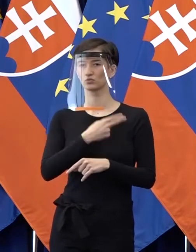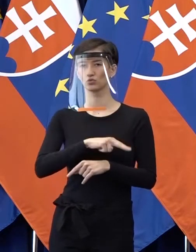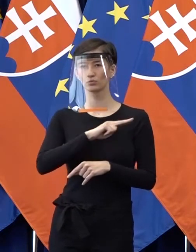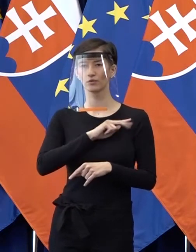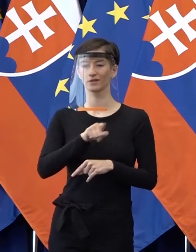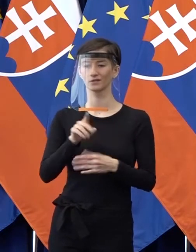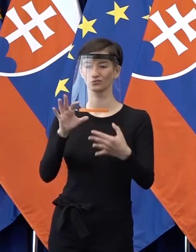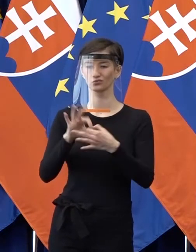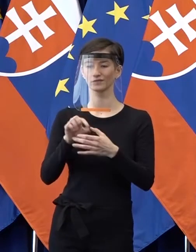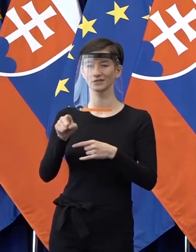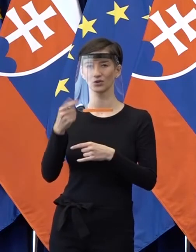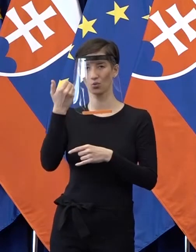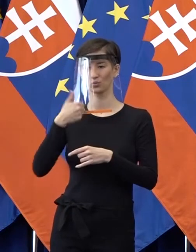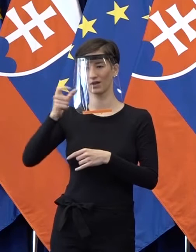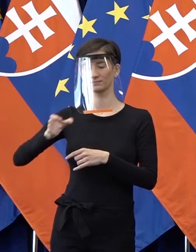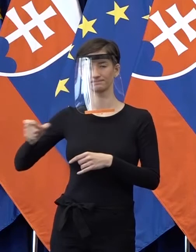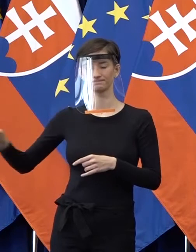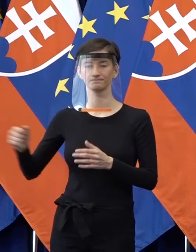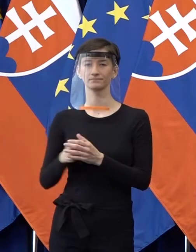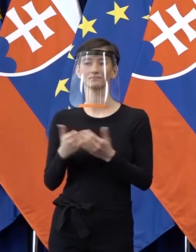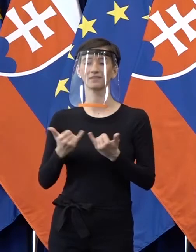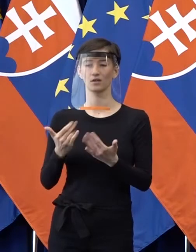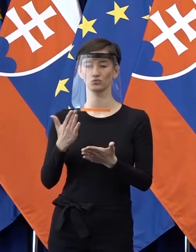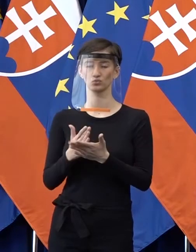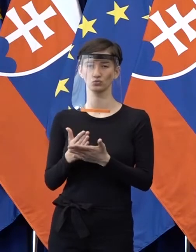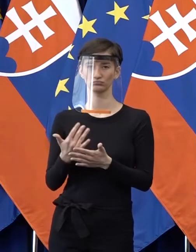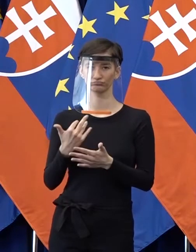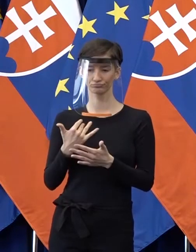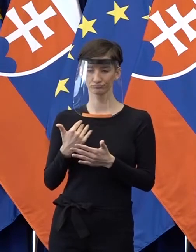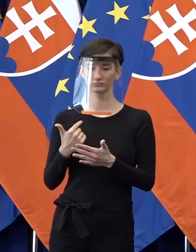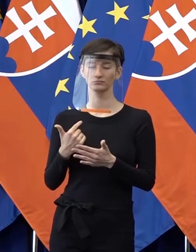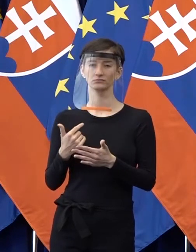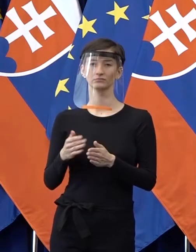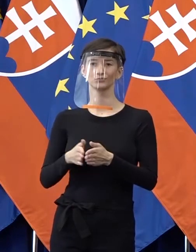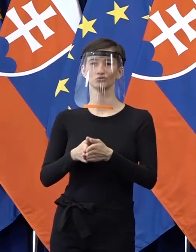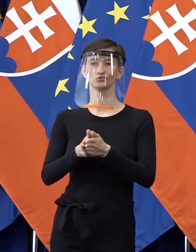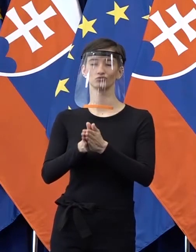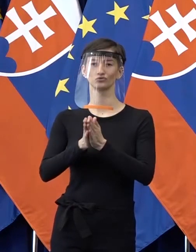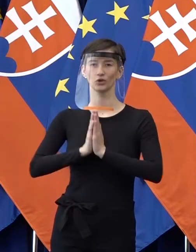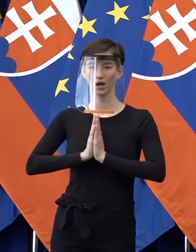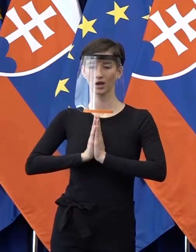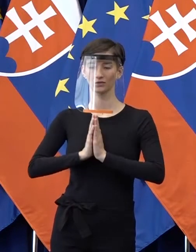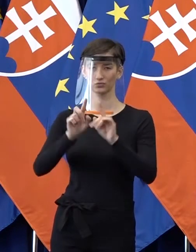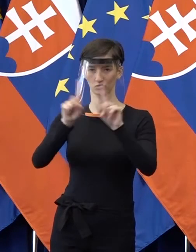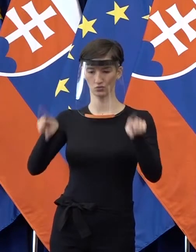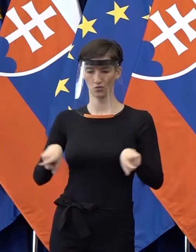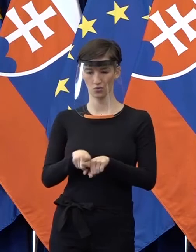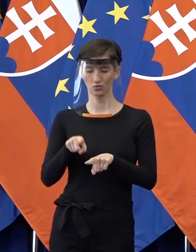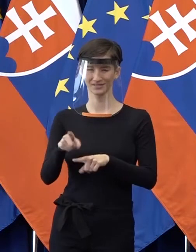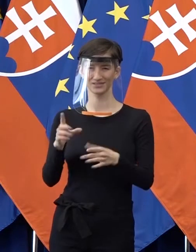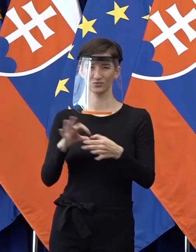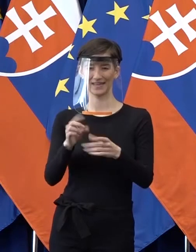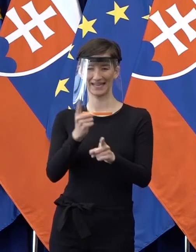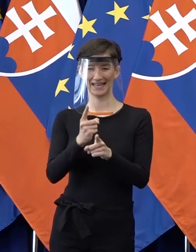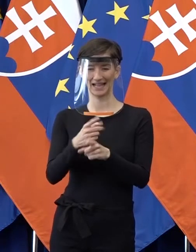pomoc klientom. Už dnes dostávame veľké množstvo tisíce žiadostí našich klientov